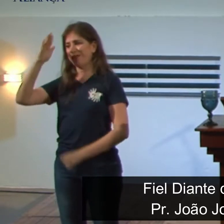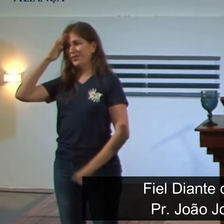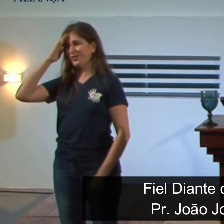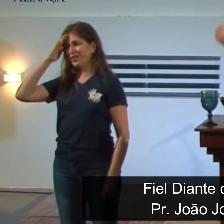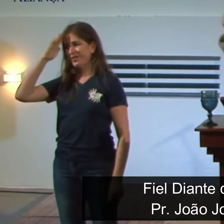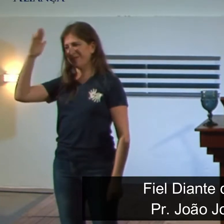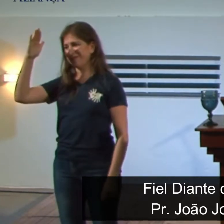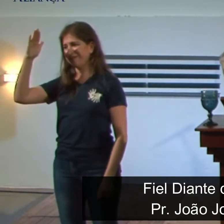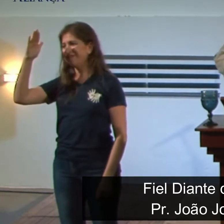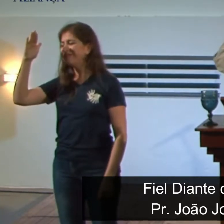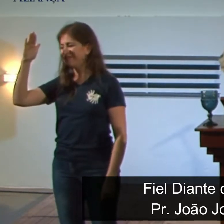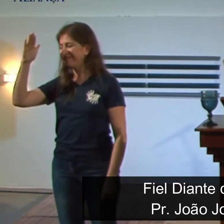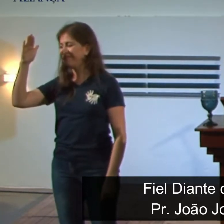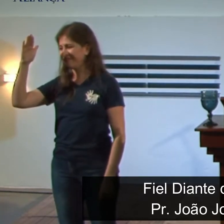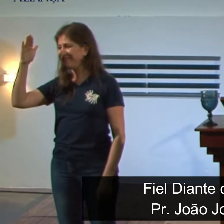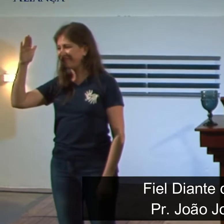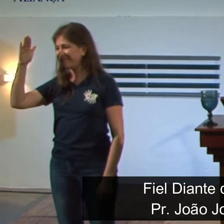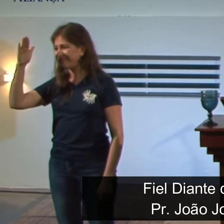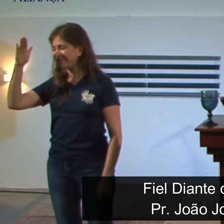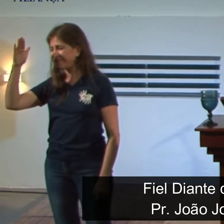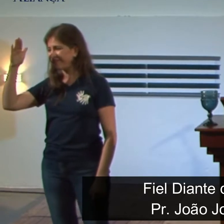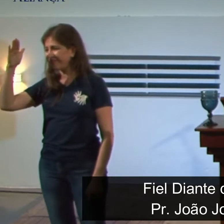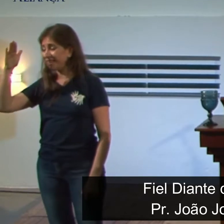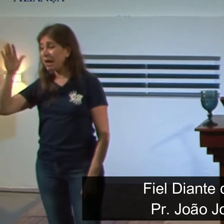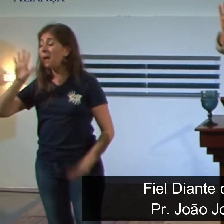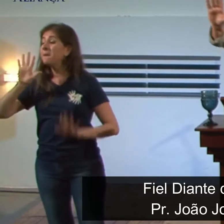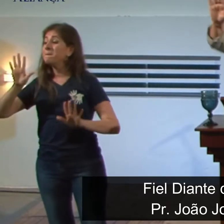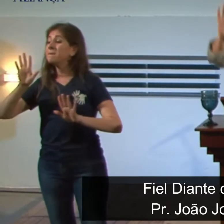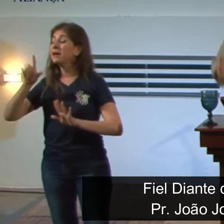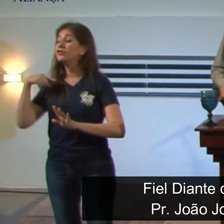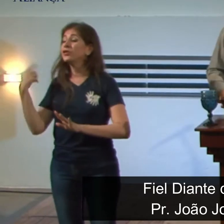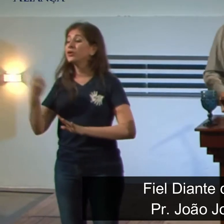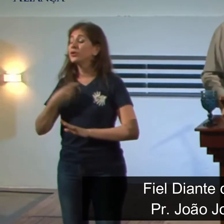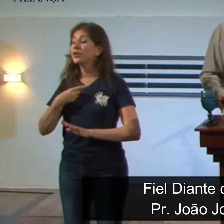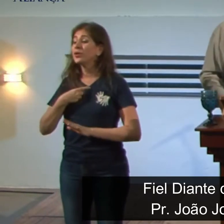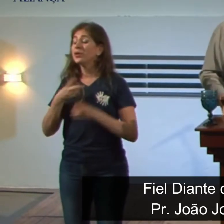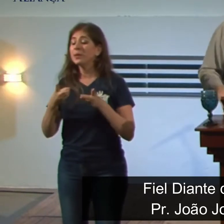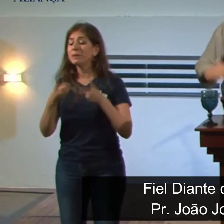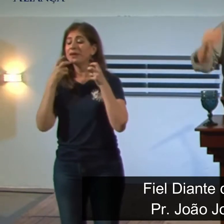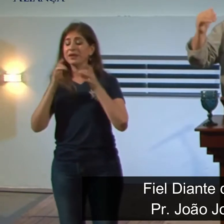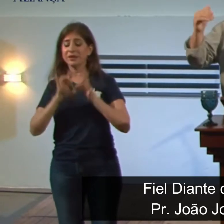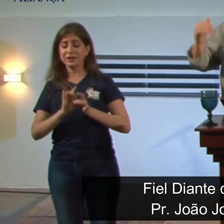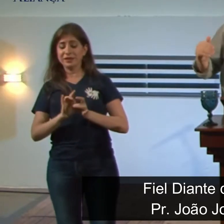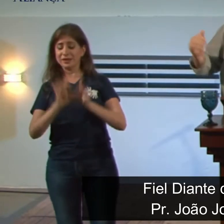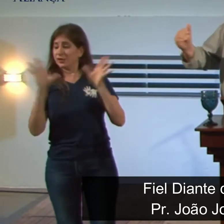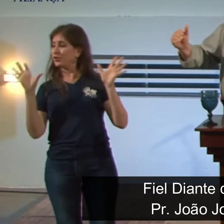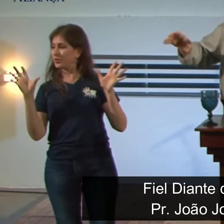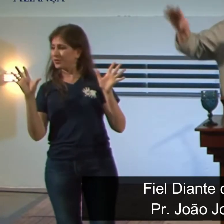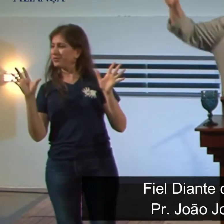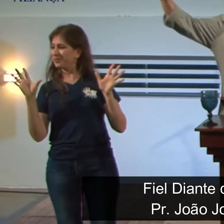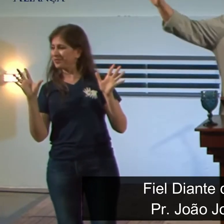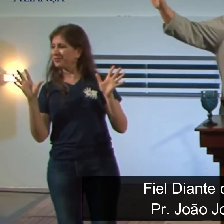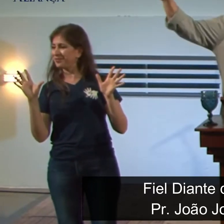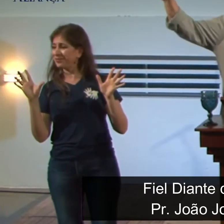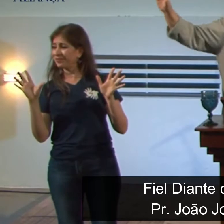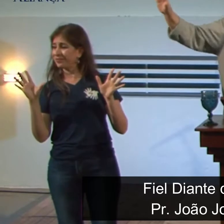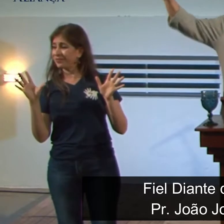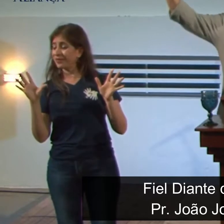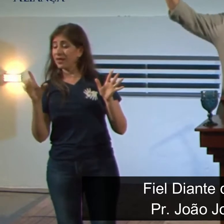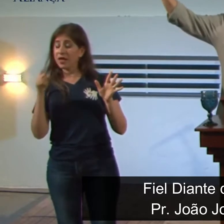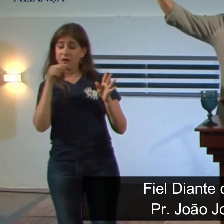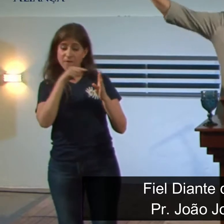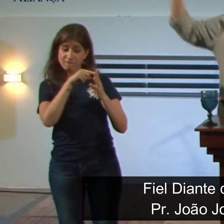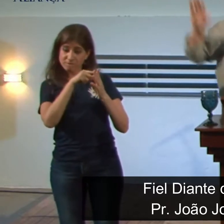chefe dos oficiais, porém, pelo versículo 11, fica subentendido que ele permitiu isso a Daniel. Ele disse para Daniel, fale